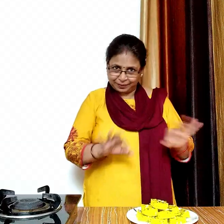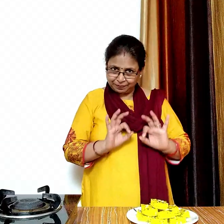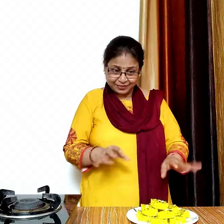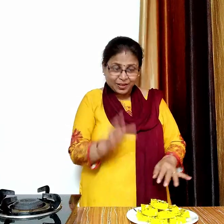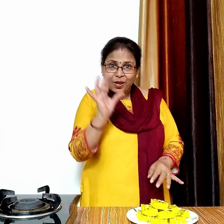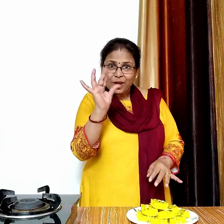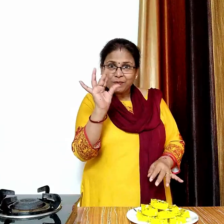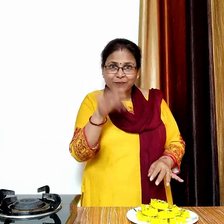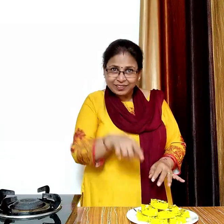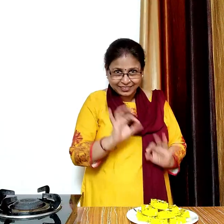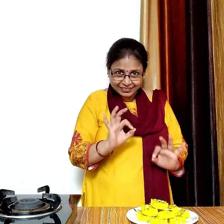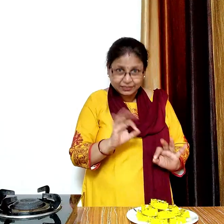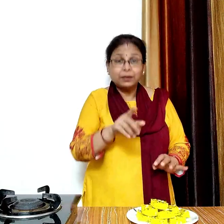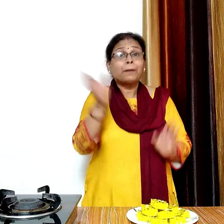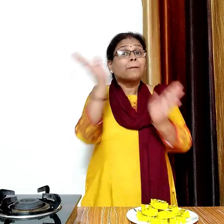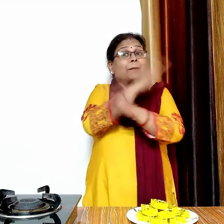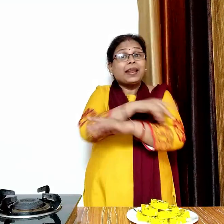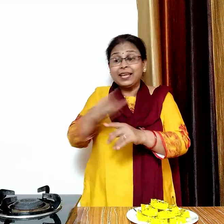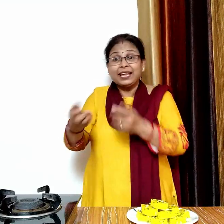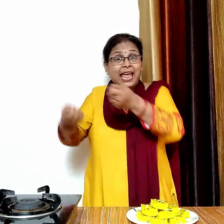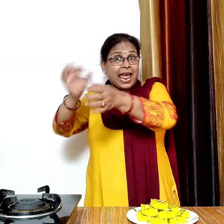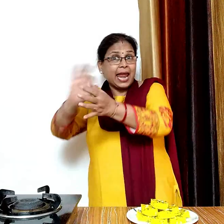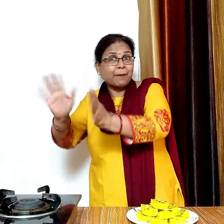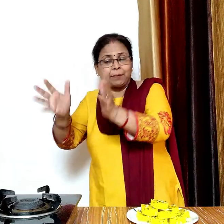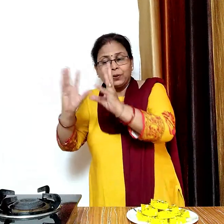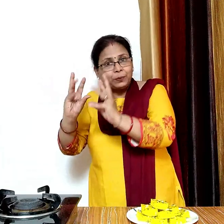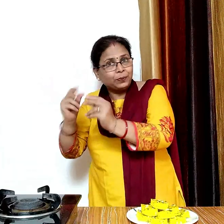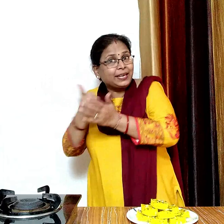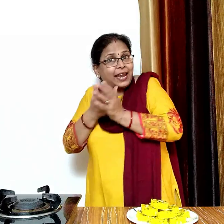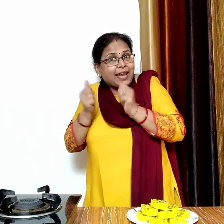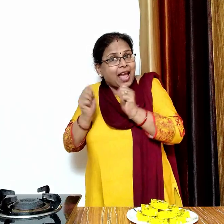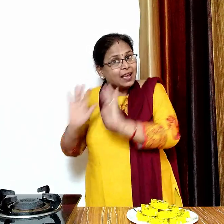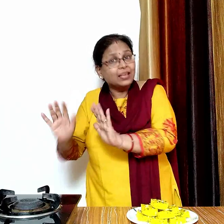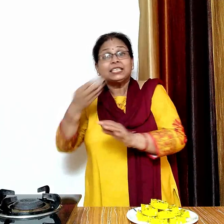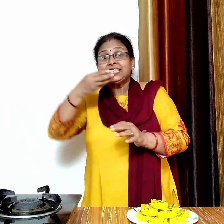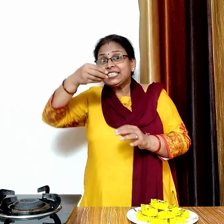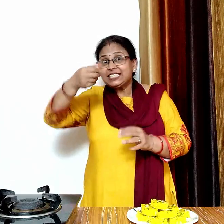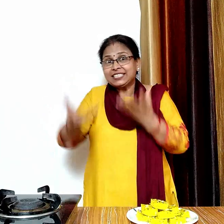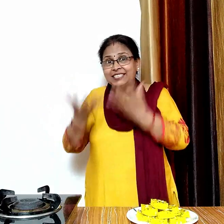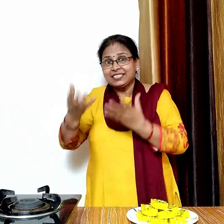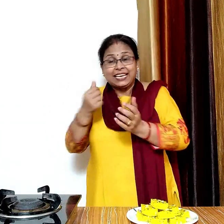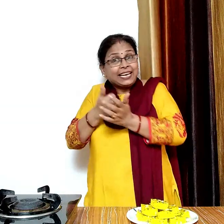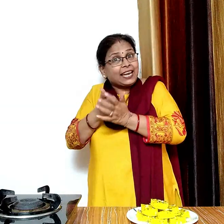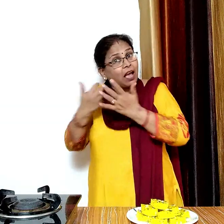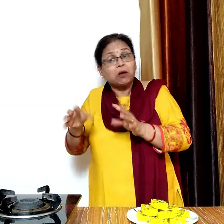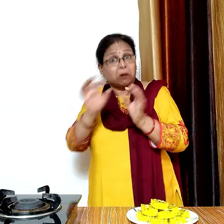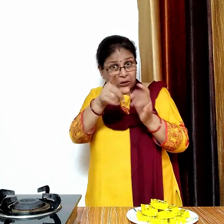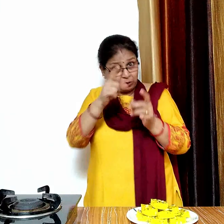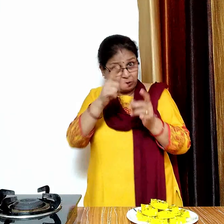और ये काफी सॉफ्ट भी बना है ध्यान रदम दड़के को अच्छी से ठंडा होने देंगे अगर आप जल्द बाजी में गरम दड़का ही डोगला पर डाल देंगे